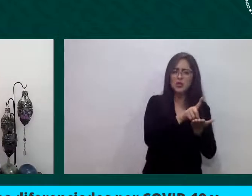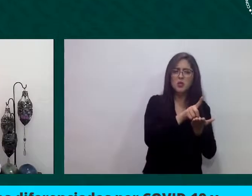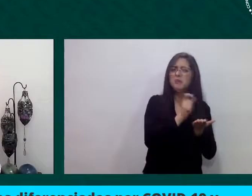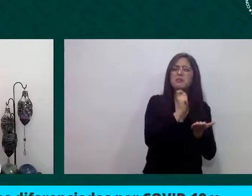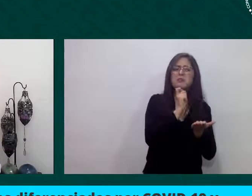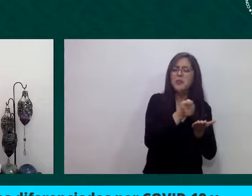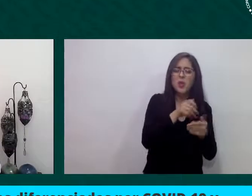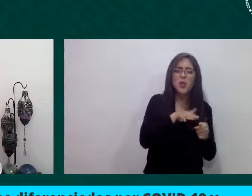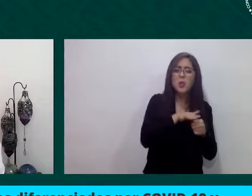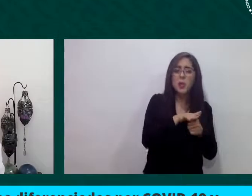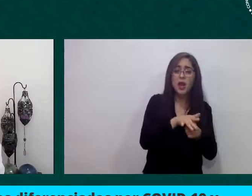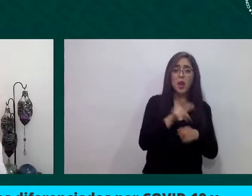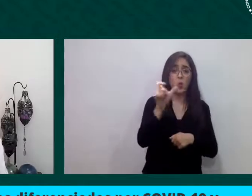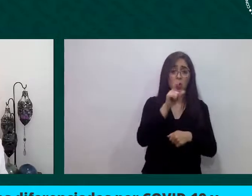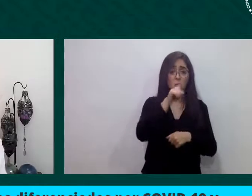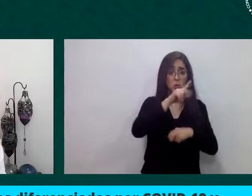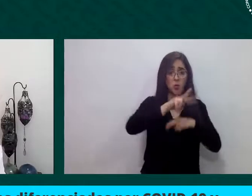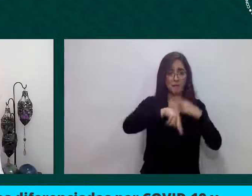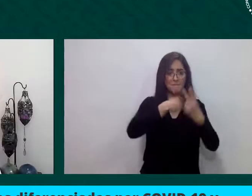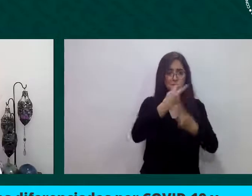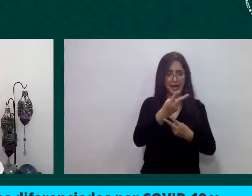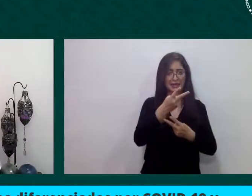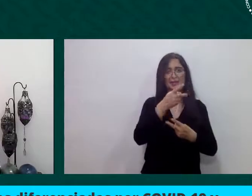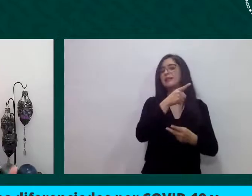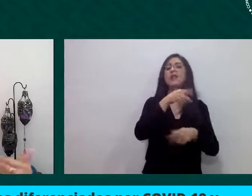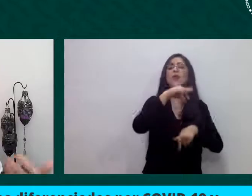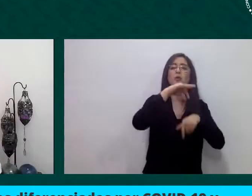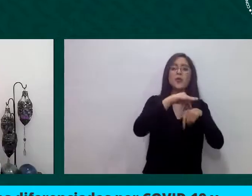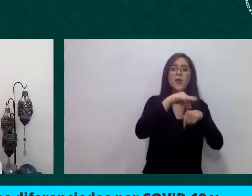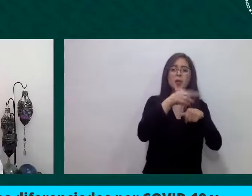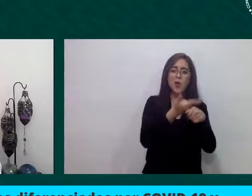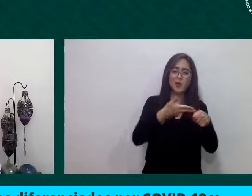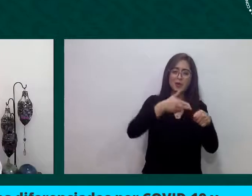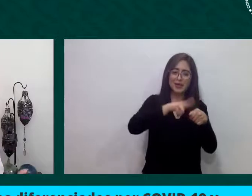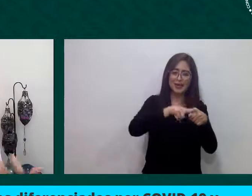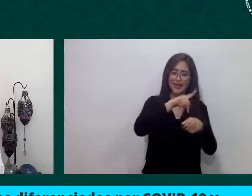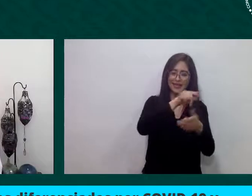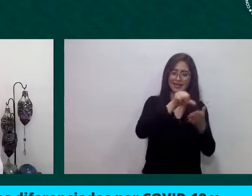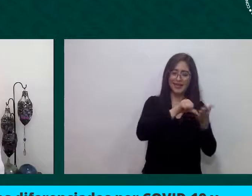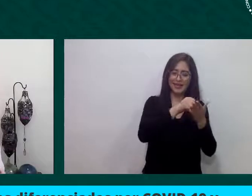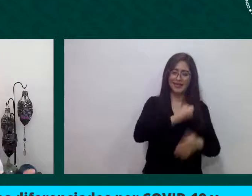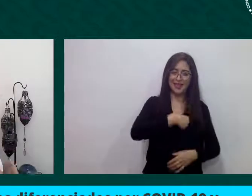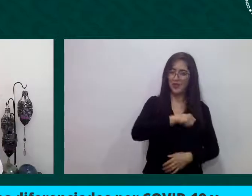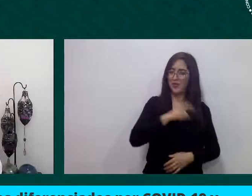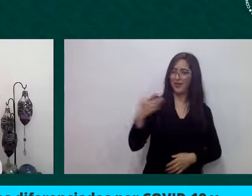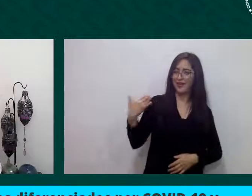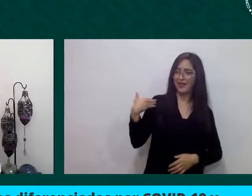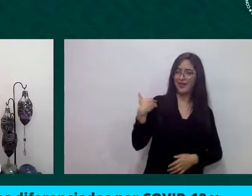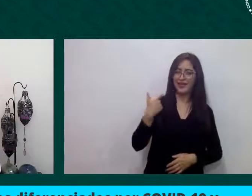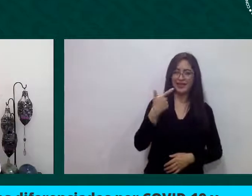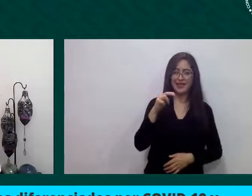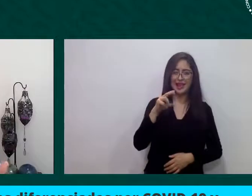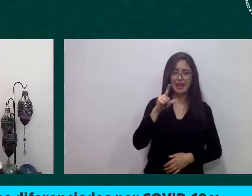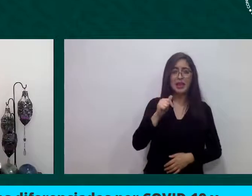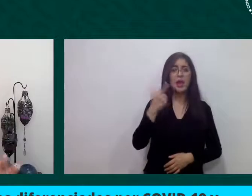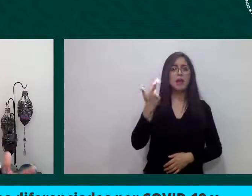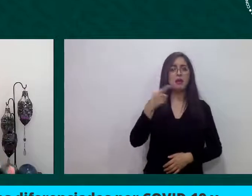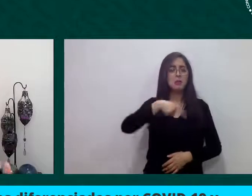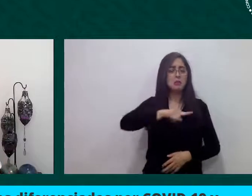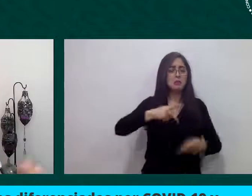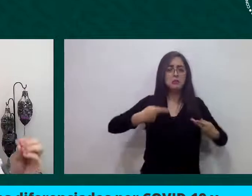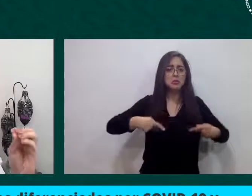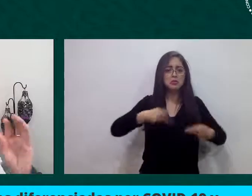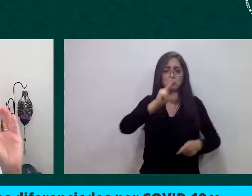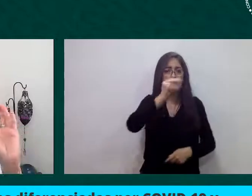como lo comentaba hace unos momentos la licenciada Geraldina, desconozcan la documentación que tienen que presentar, pero